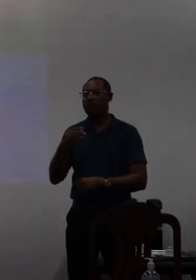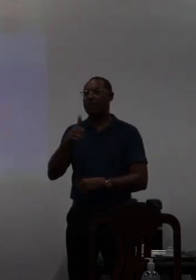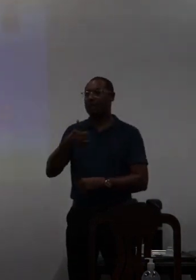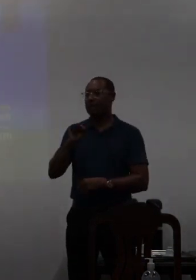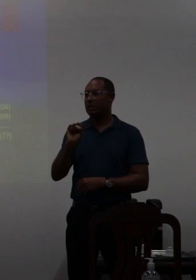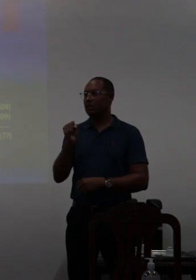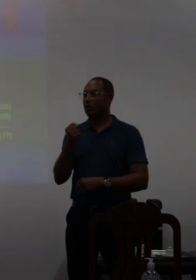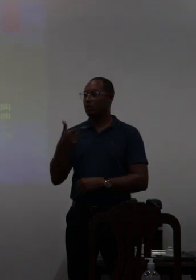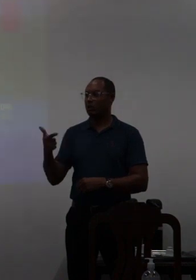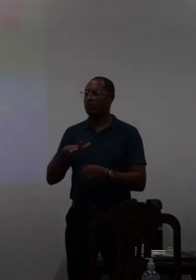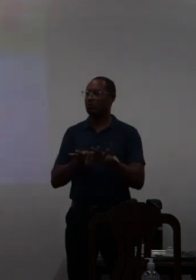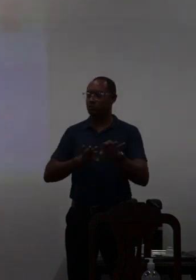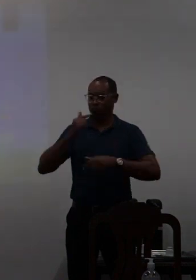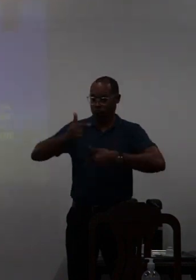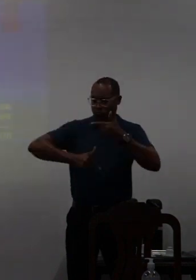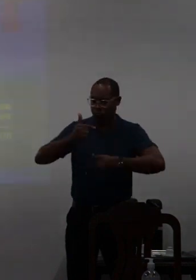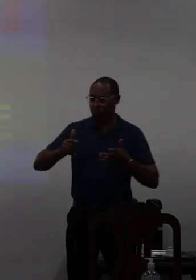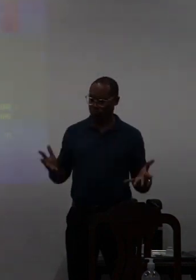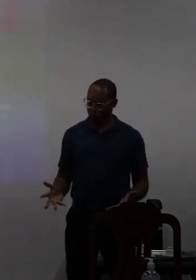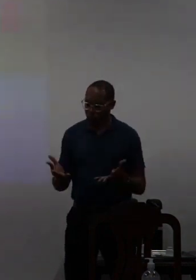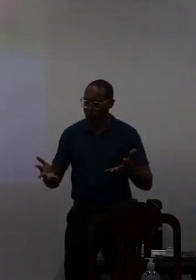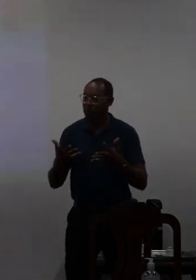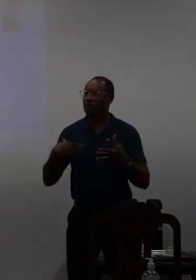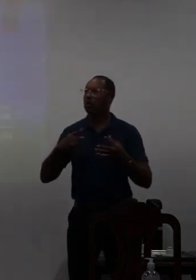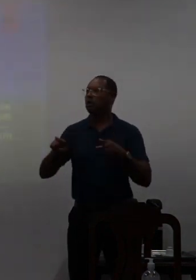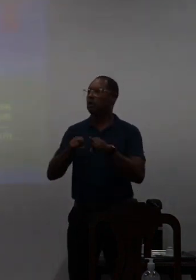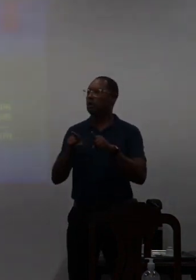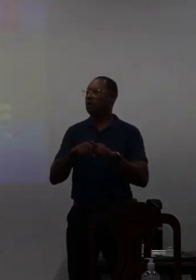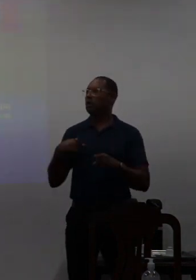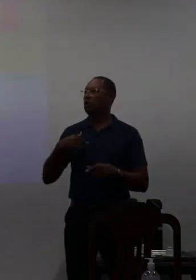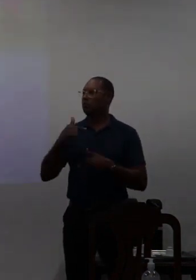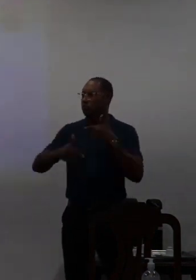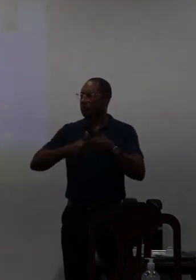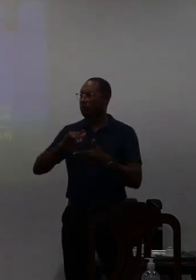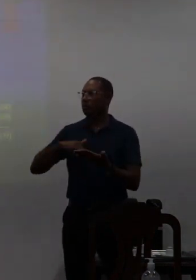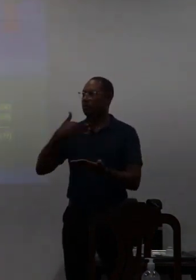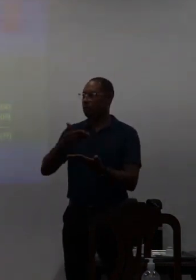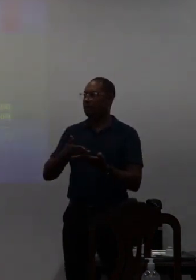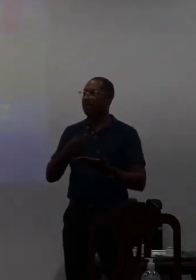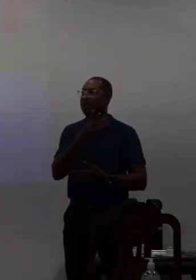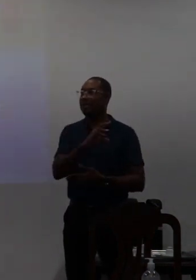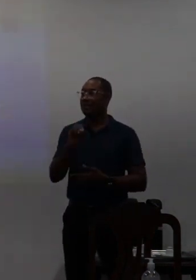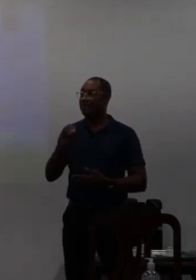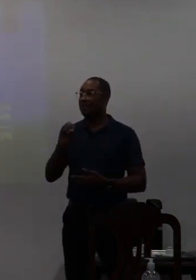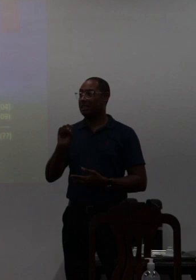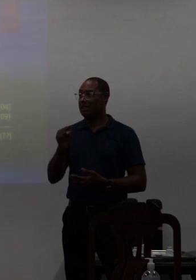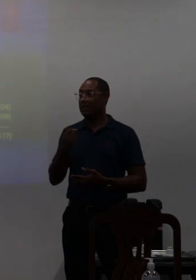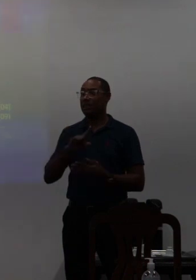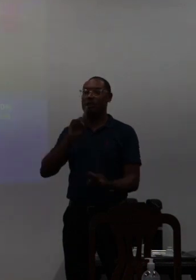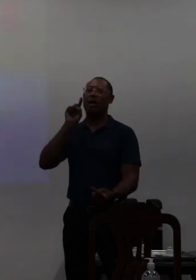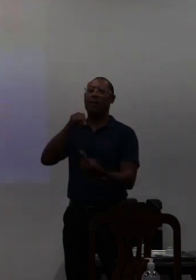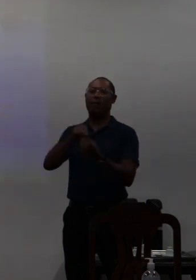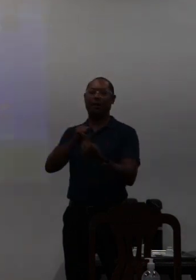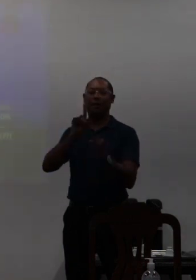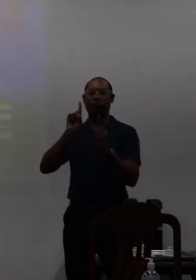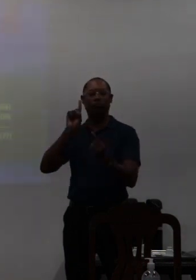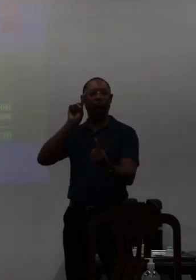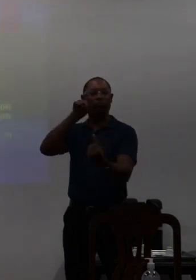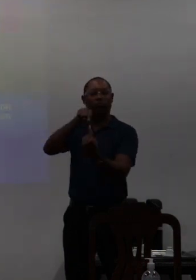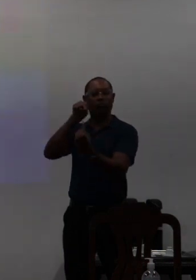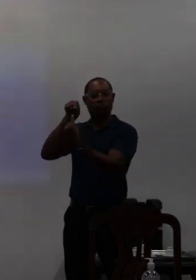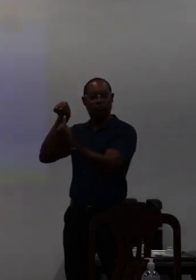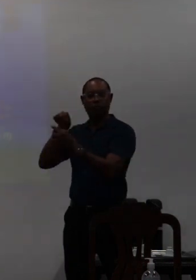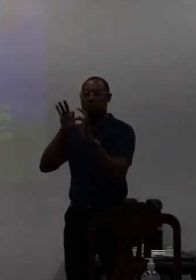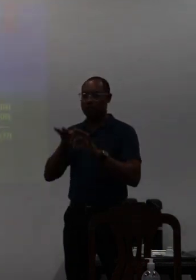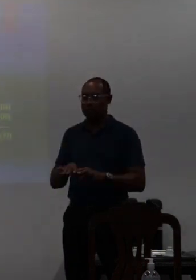182 linhas de ação e para um exercício foram esses 382 métricos está